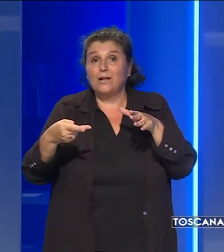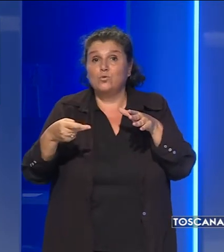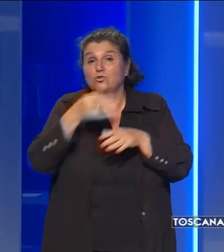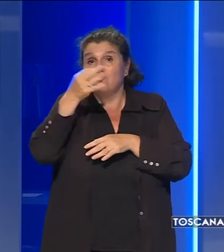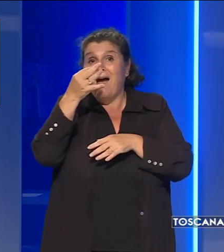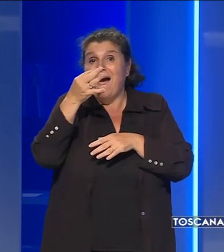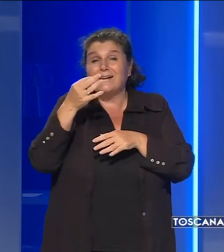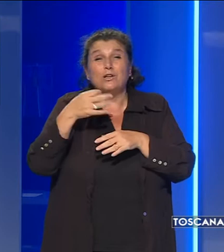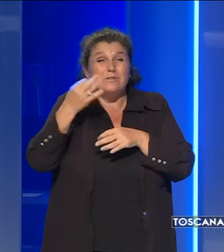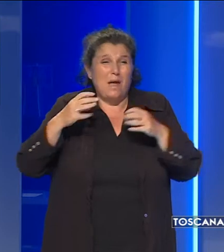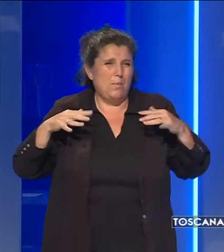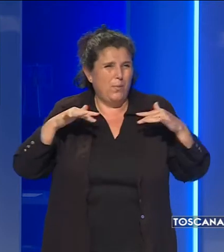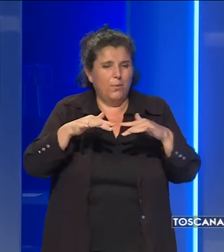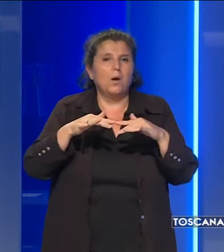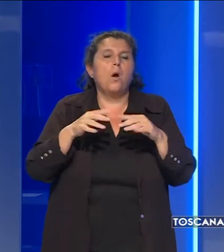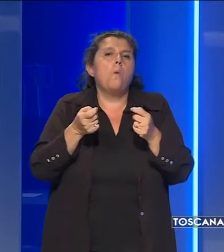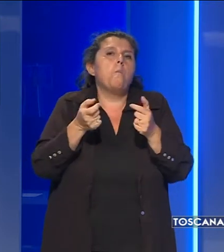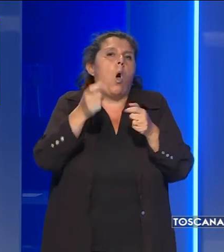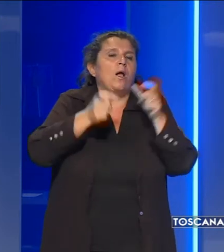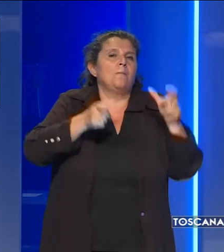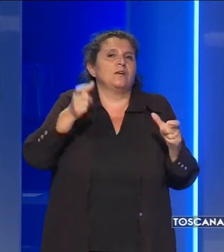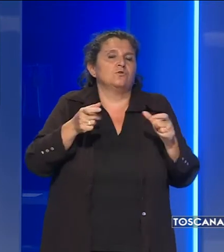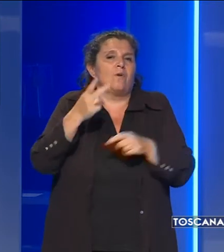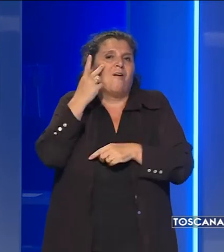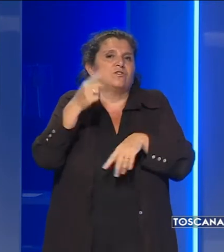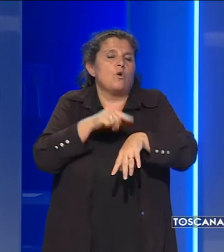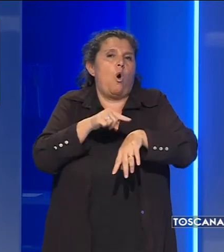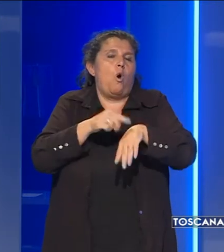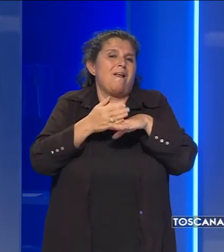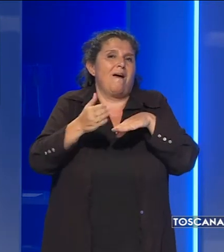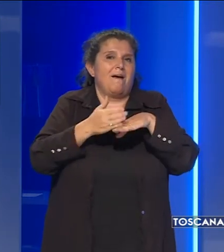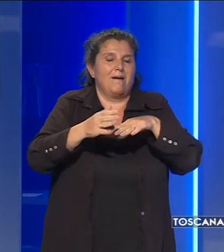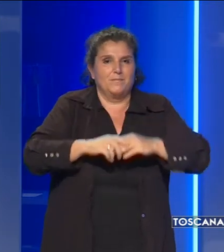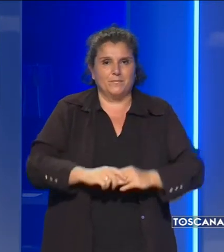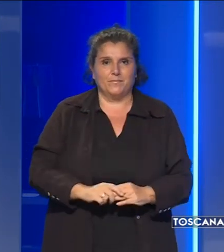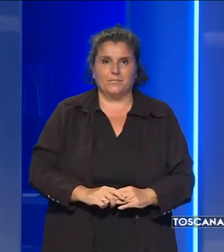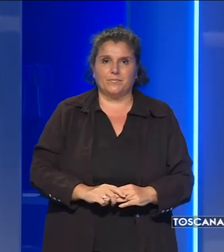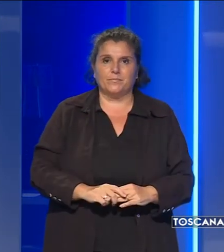solitamente affollato, c'erano poche persone considerato l'orario.